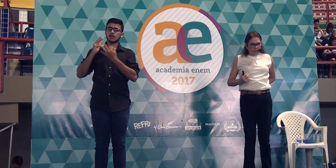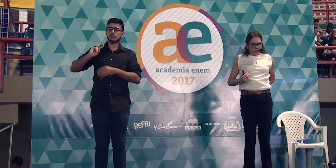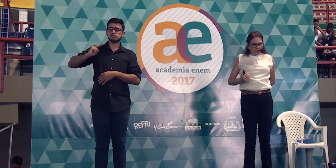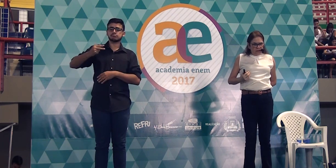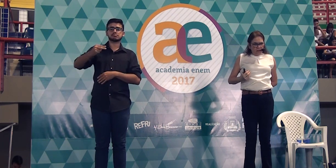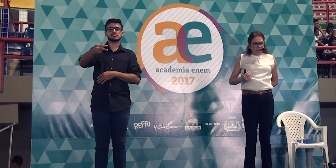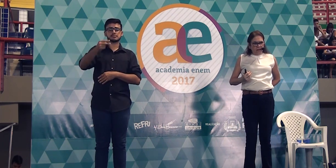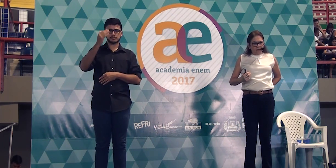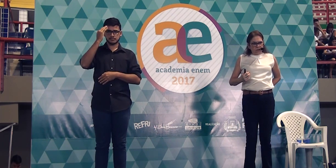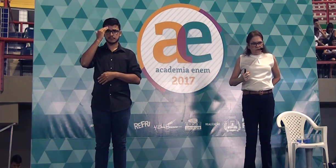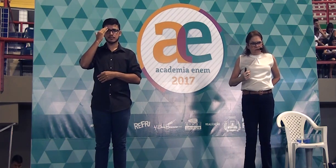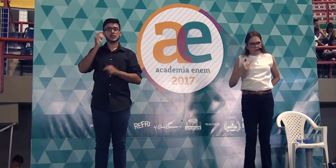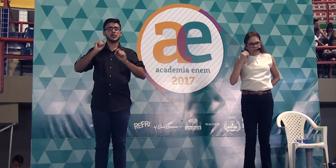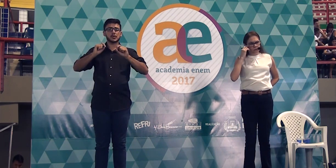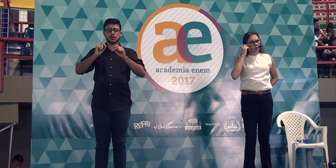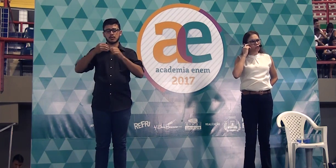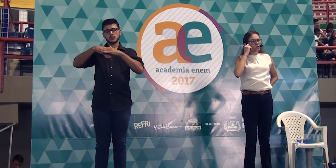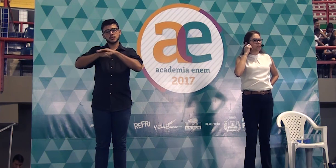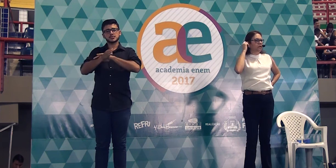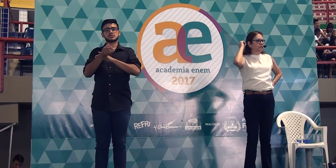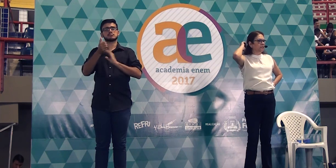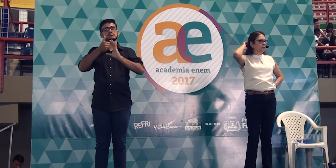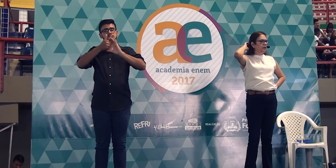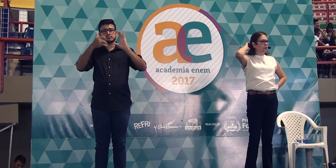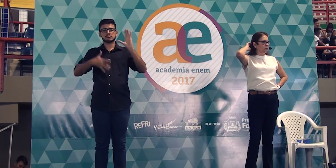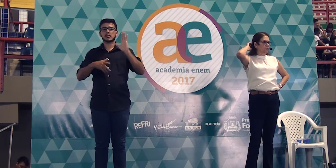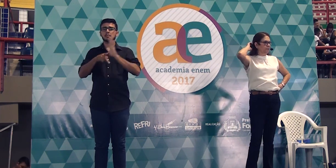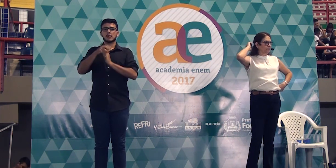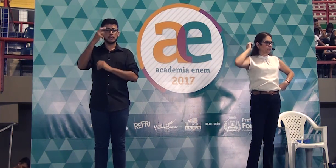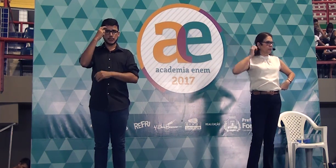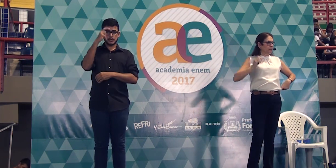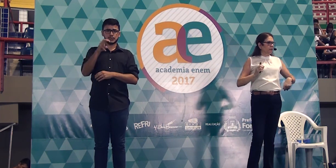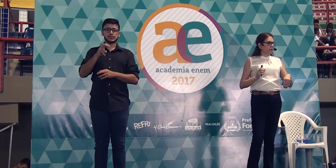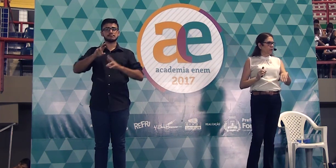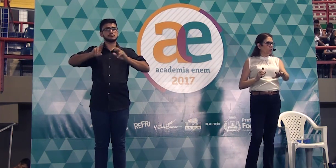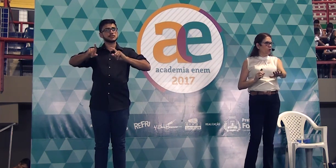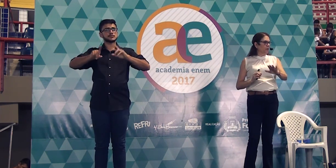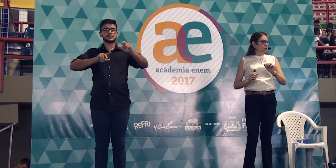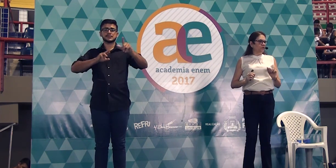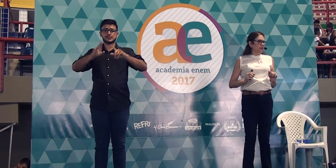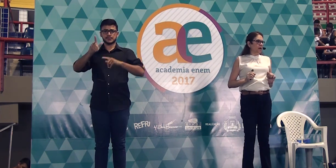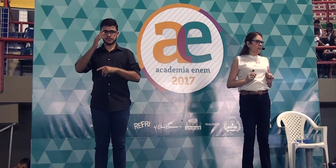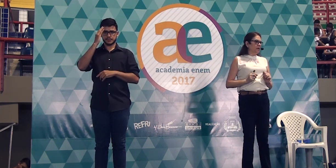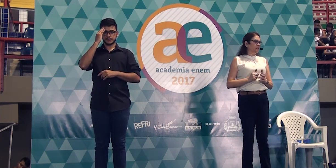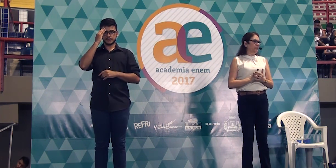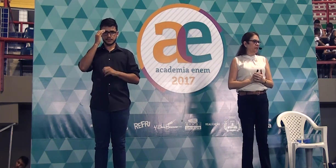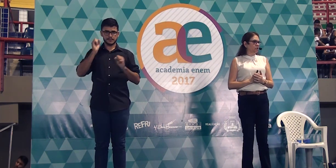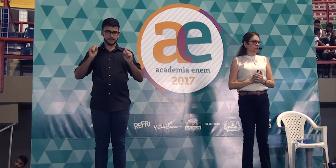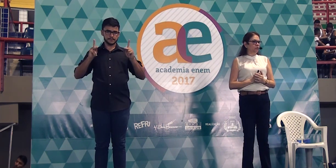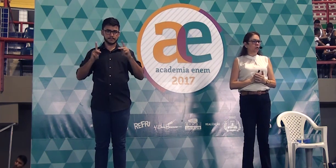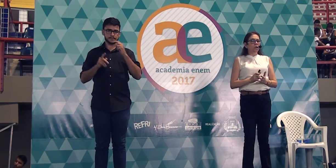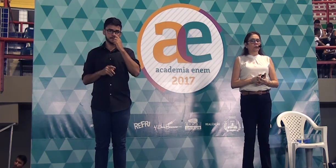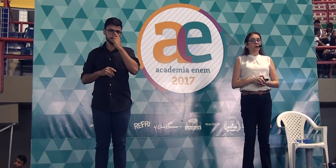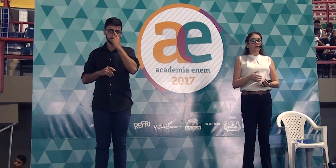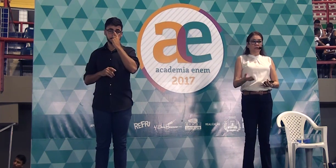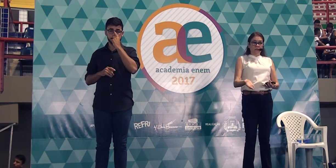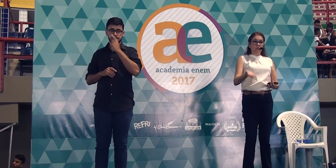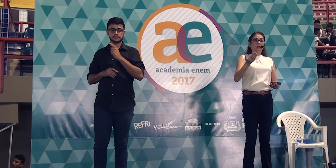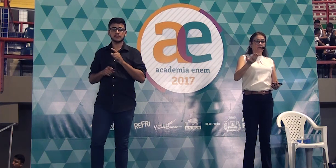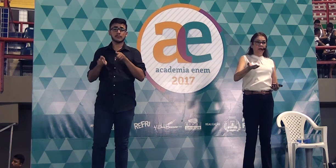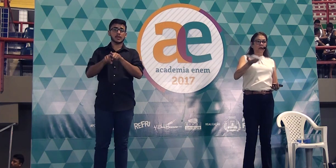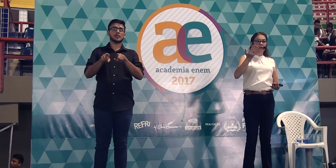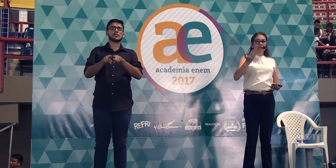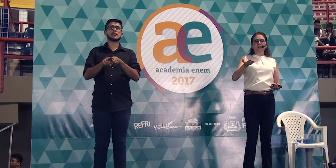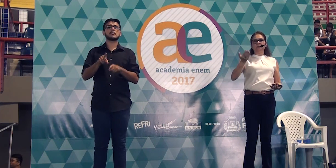de elementos que identificam de uma geração para outra, entendeu? O corretor vai amar saber disso porque